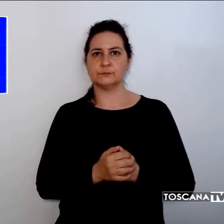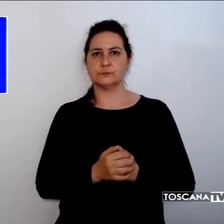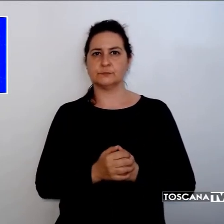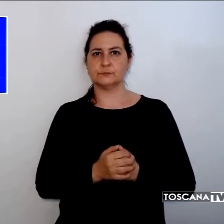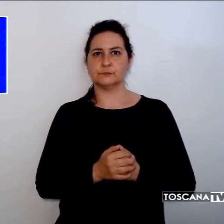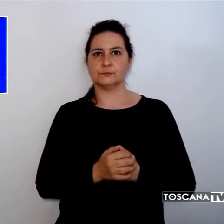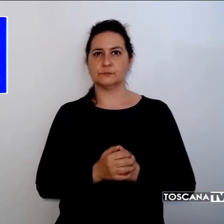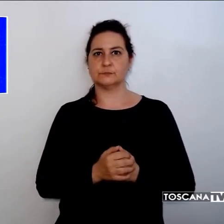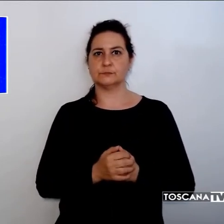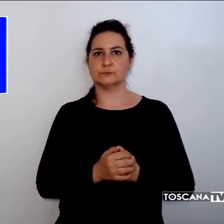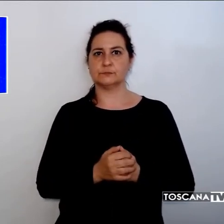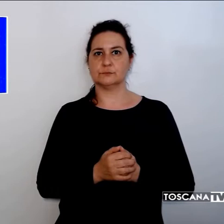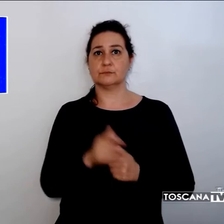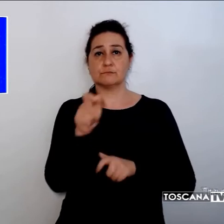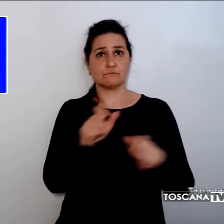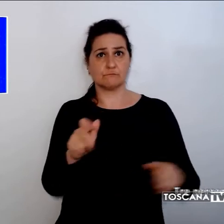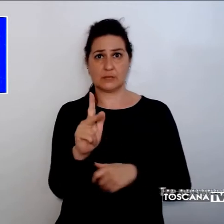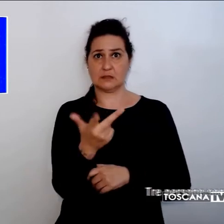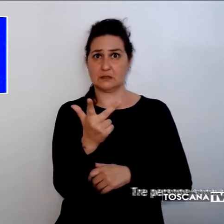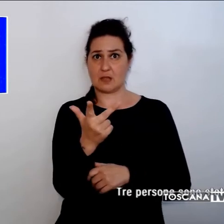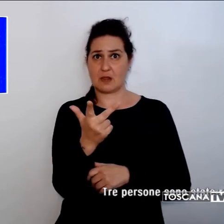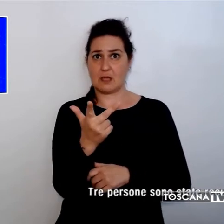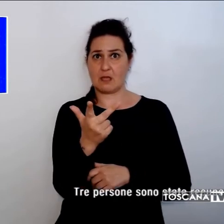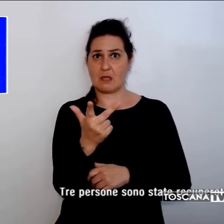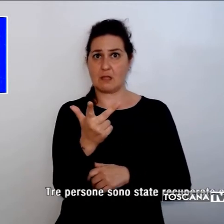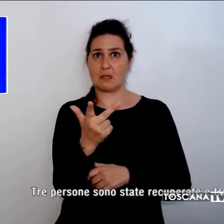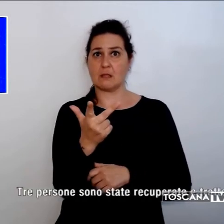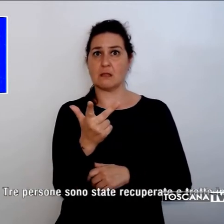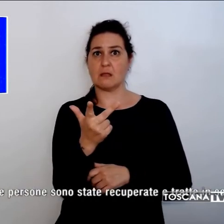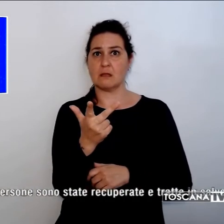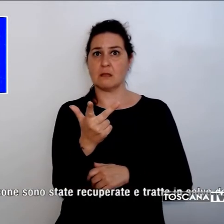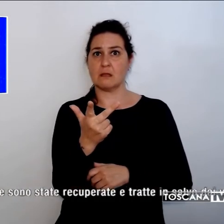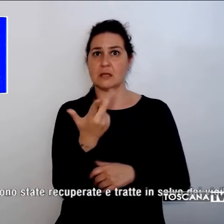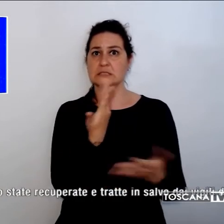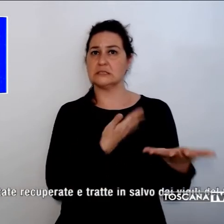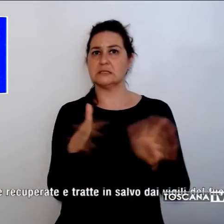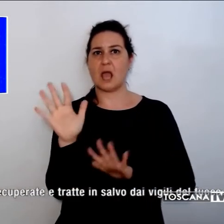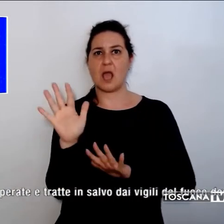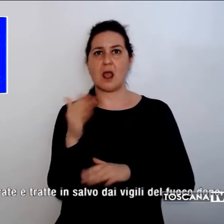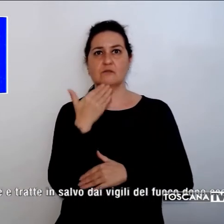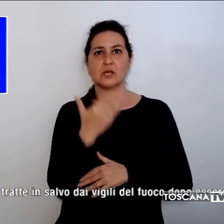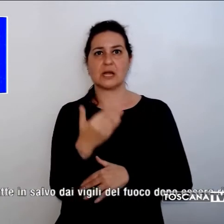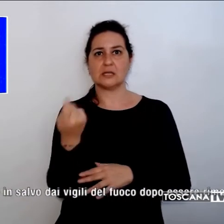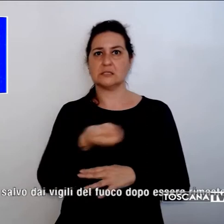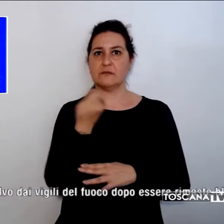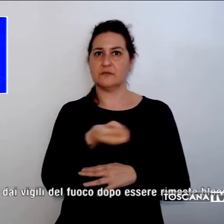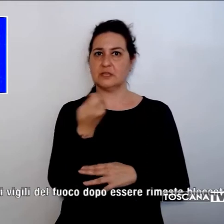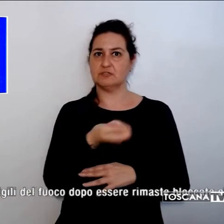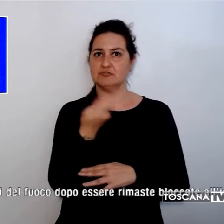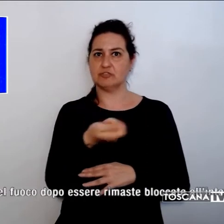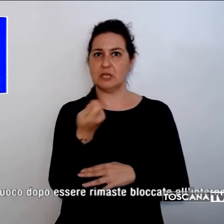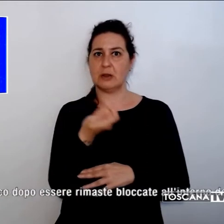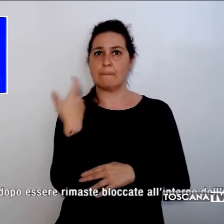Tre persone sono state recuperate e tratte in salvo dai vigili del fuoco dopo essere rimaste